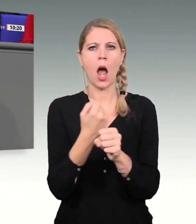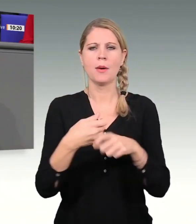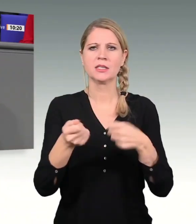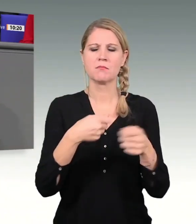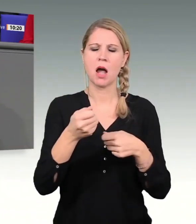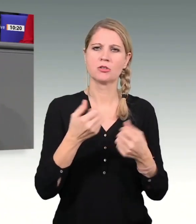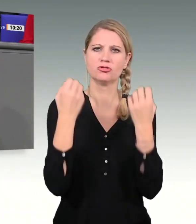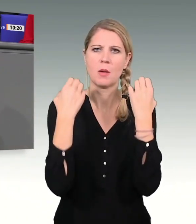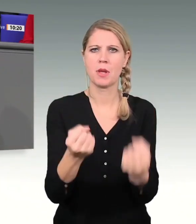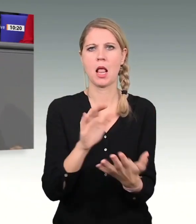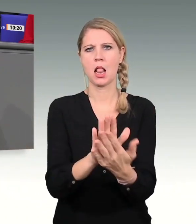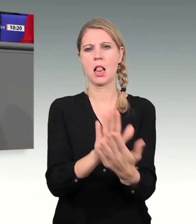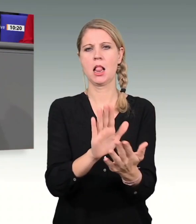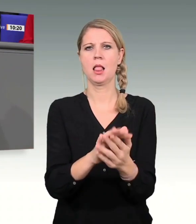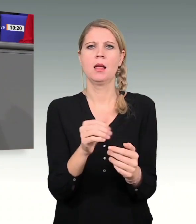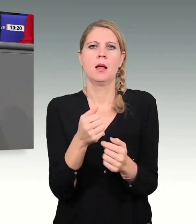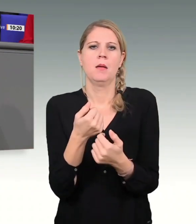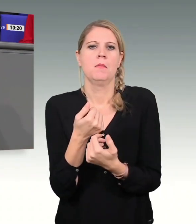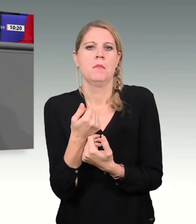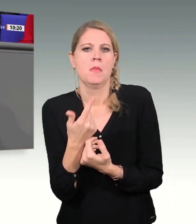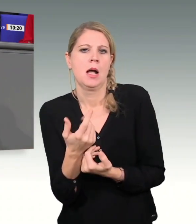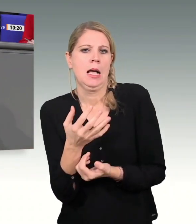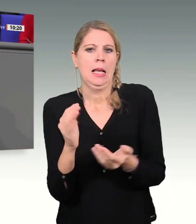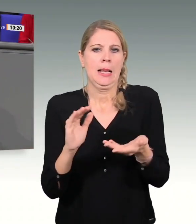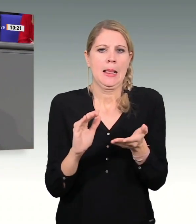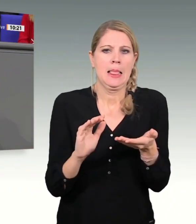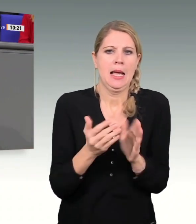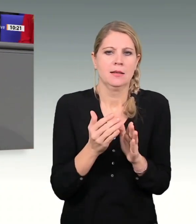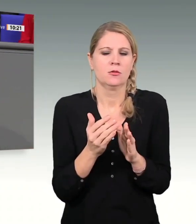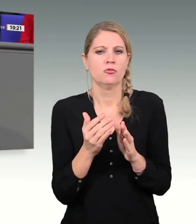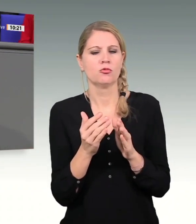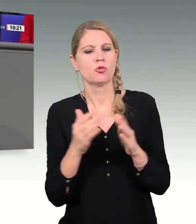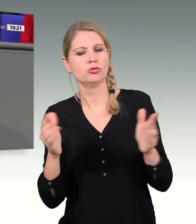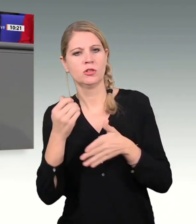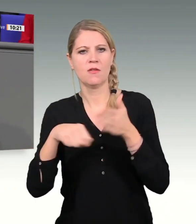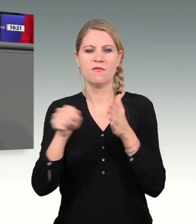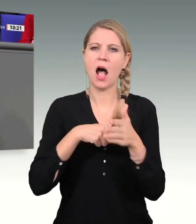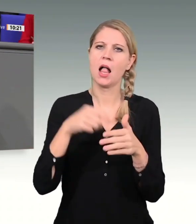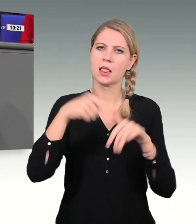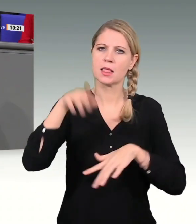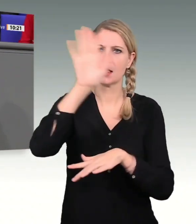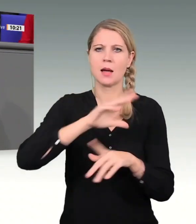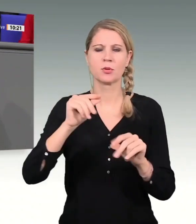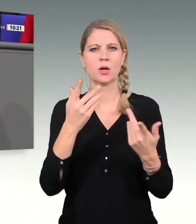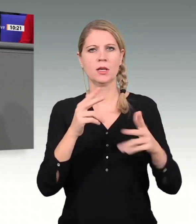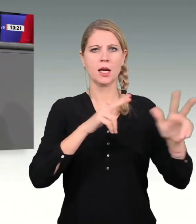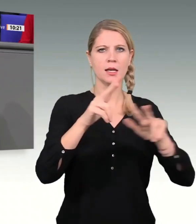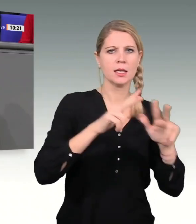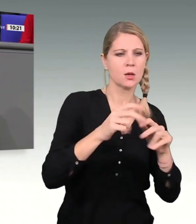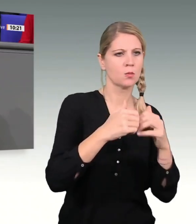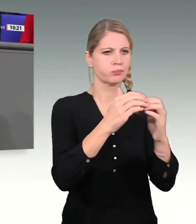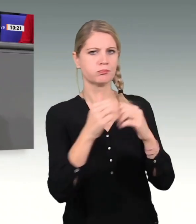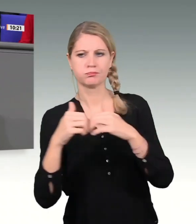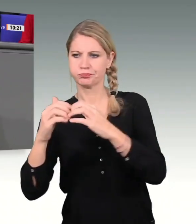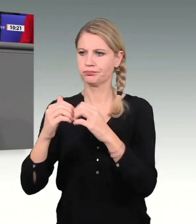Ja, und zwischendurch waren auch noch ein paar kleine und große Wahlen in dem Land. Das heißt, es musste sich eine neue Regierung finden und bilden. Das ist auch schnell passiert. Sie kam